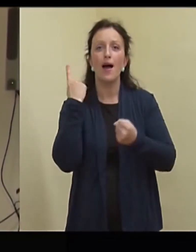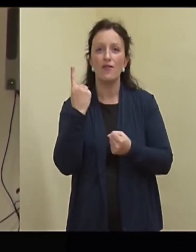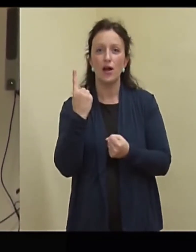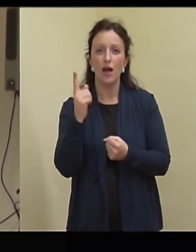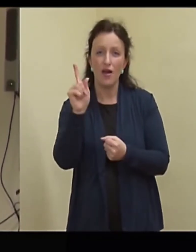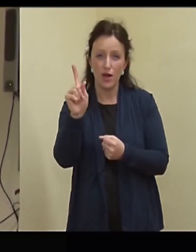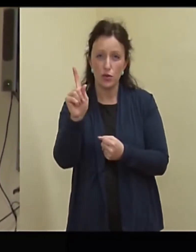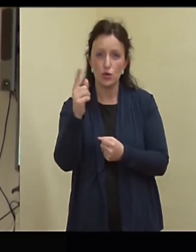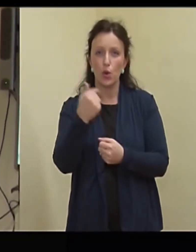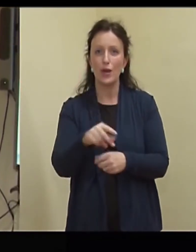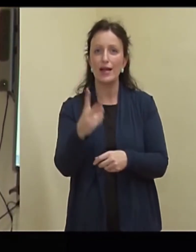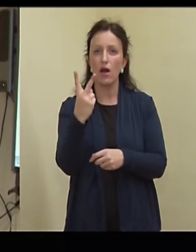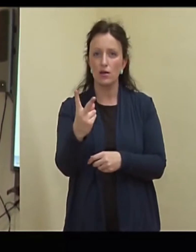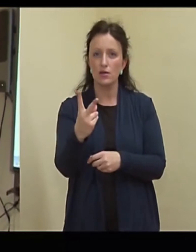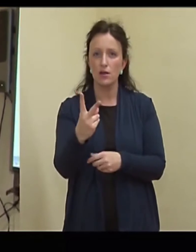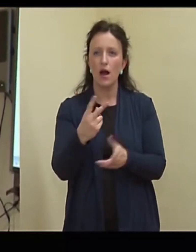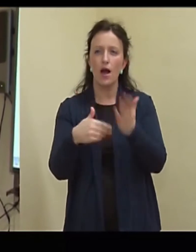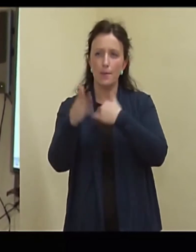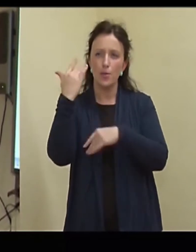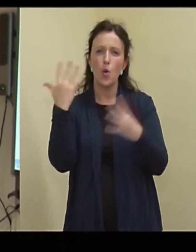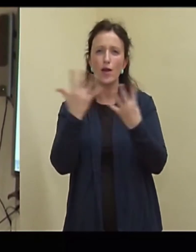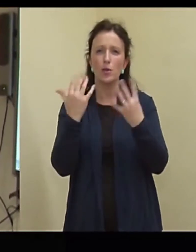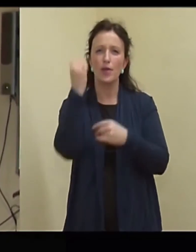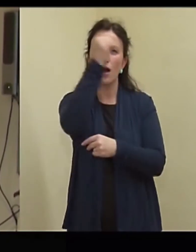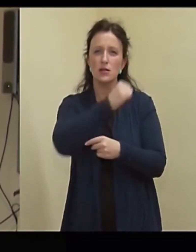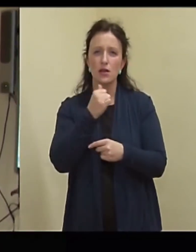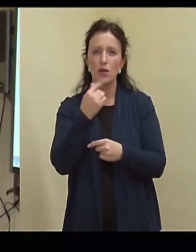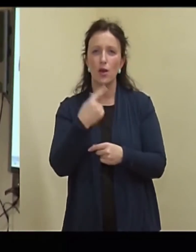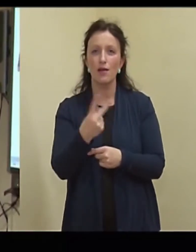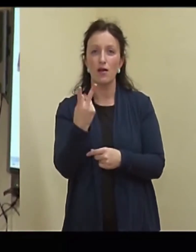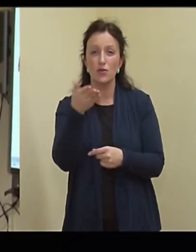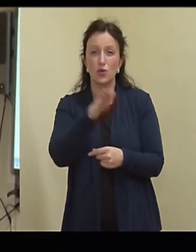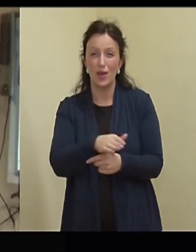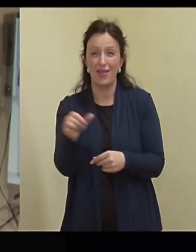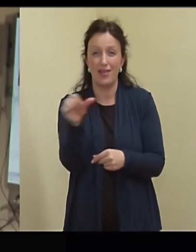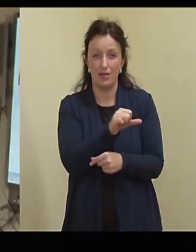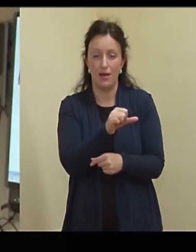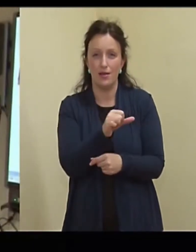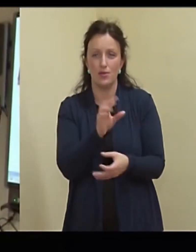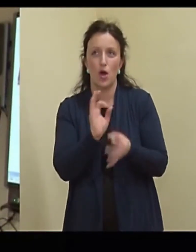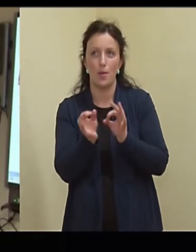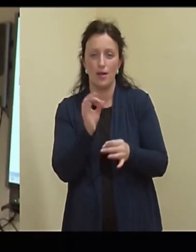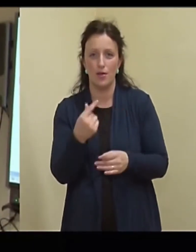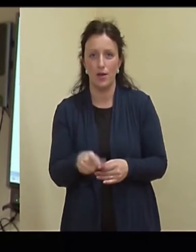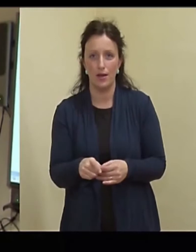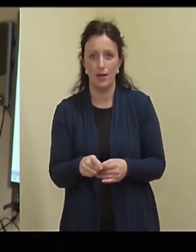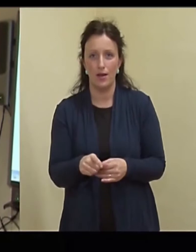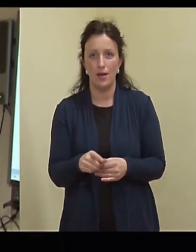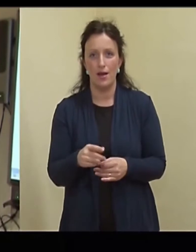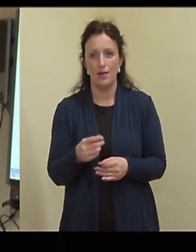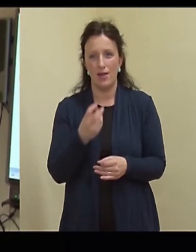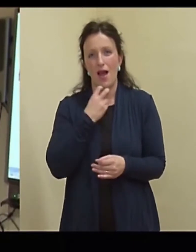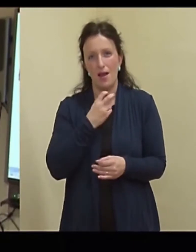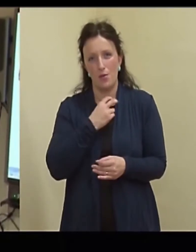varasemalt siin 90. aattel oli neid kaks tükki nädalas, see oli nagu normaalne. Et tegemist on nalja,